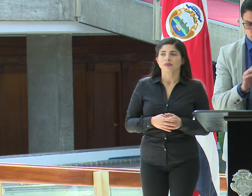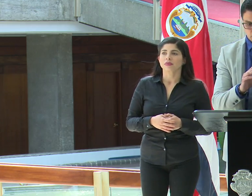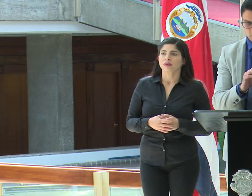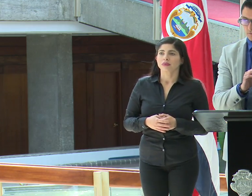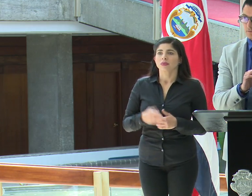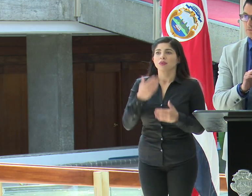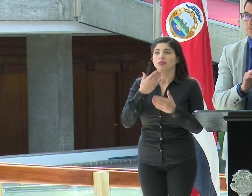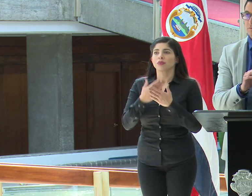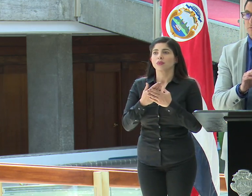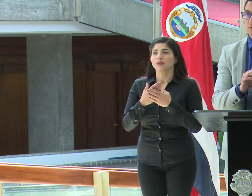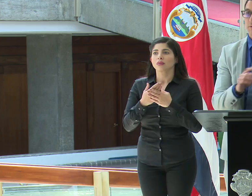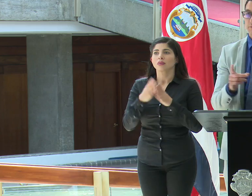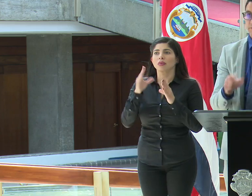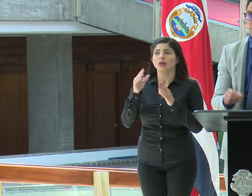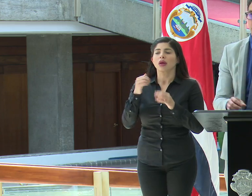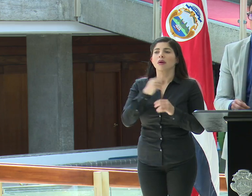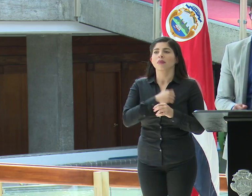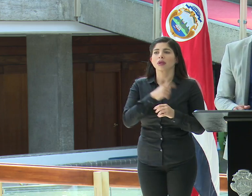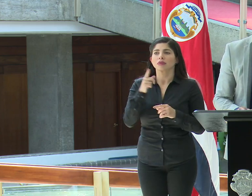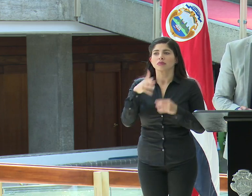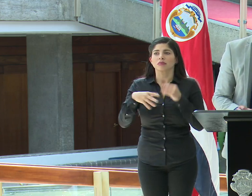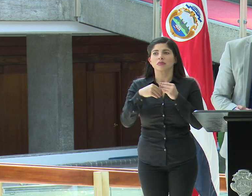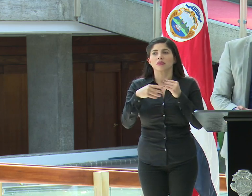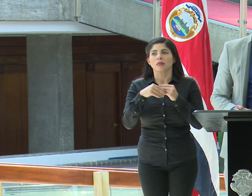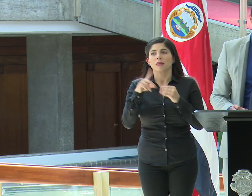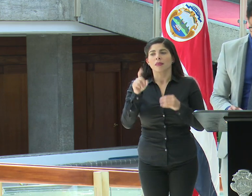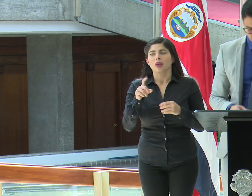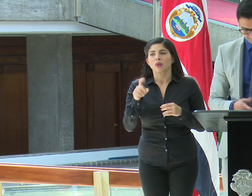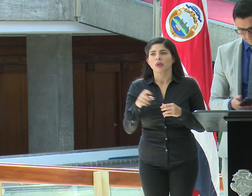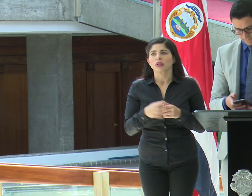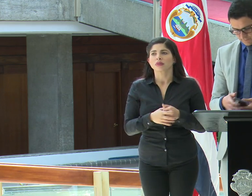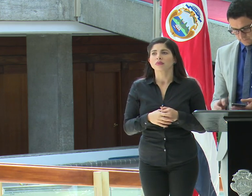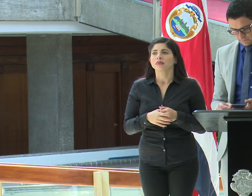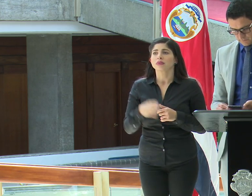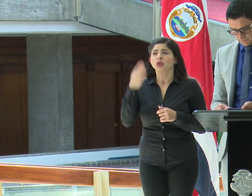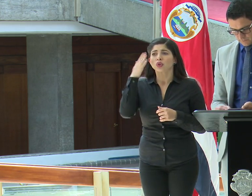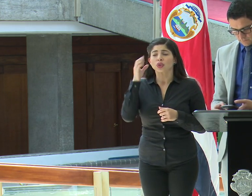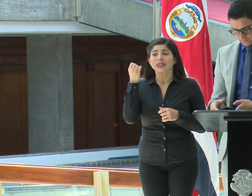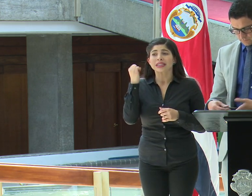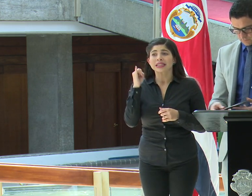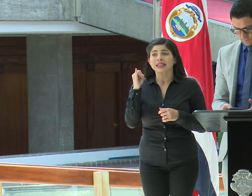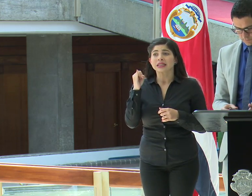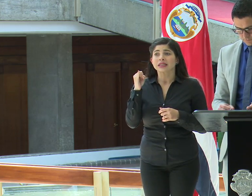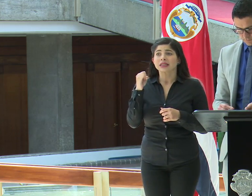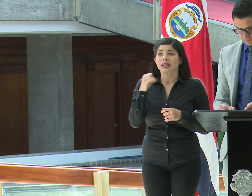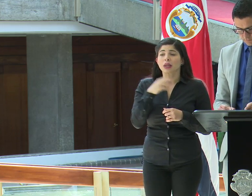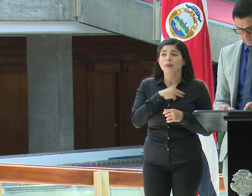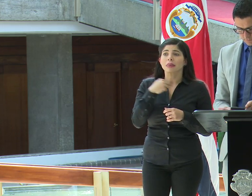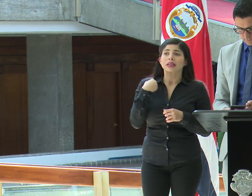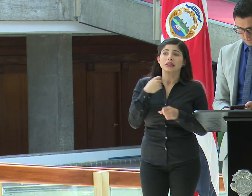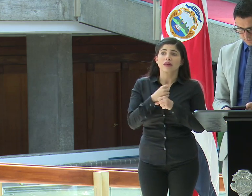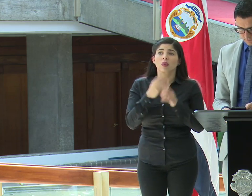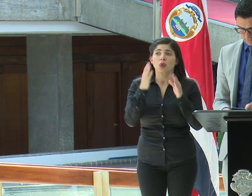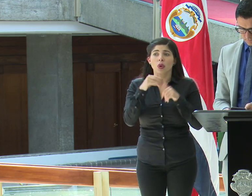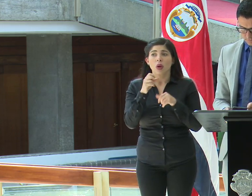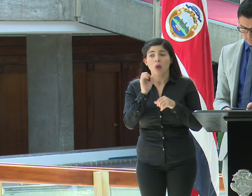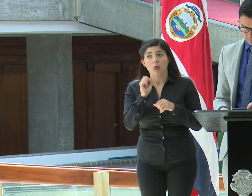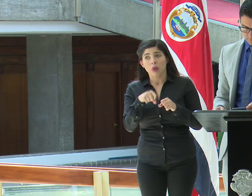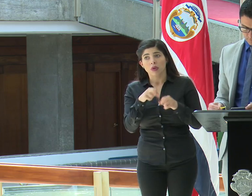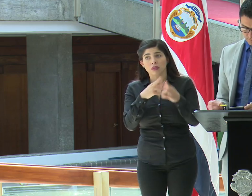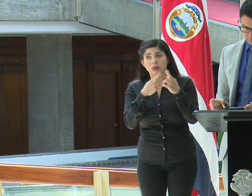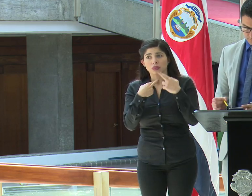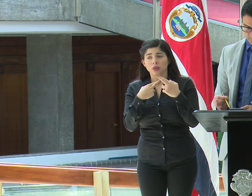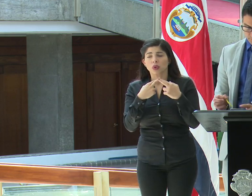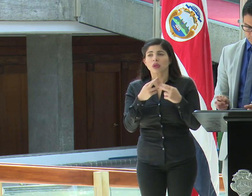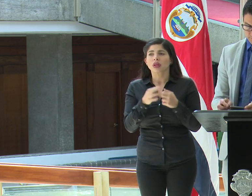Buenas tardes. De una vez me pidieron las preguntas. No sé si por no estar la ministra de Trabajo podrían responder a esta,